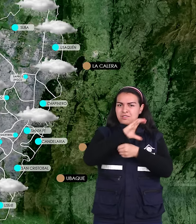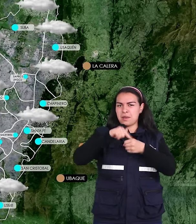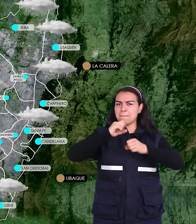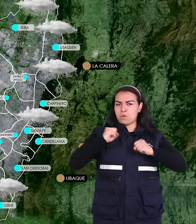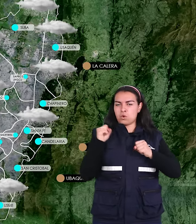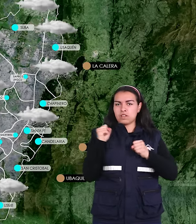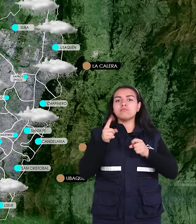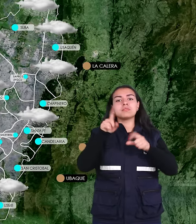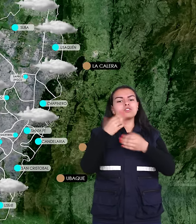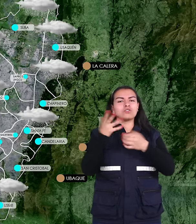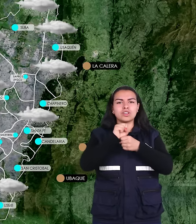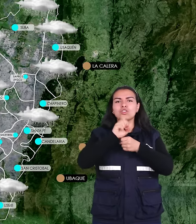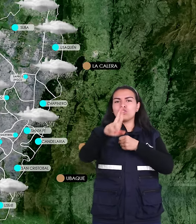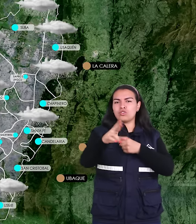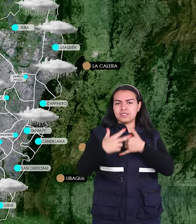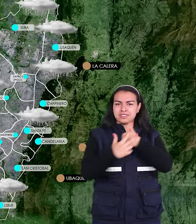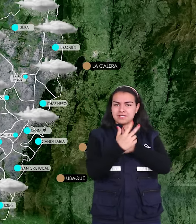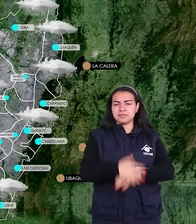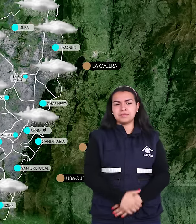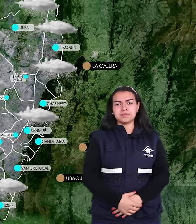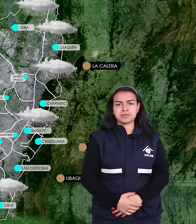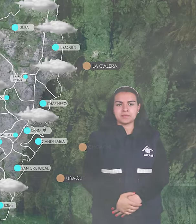ciudad y hacia el norte de la sabana.